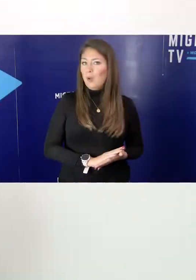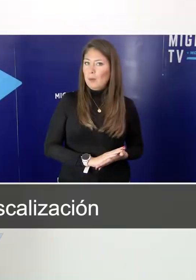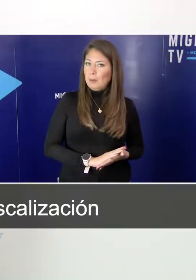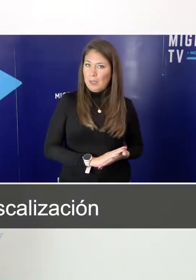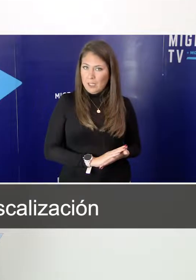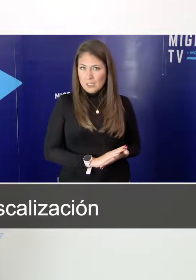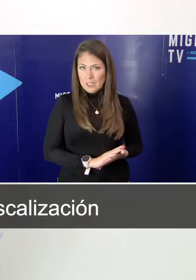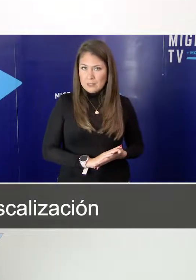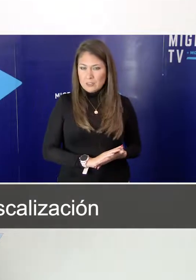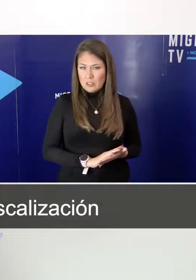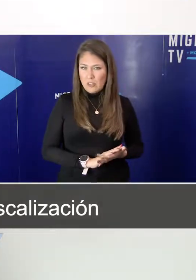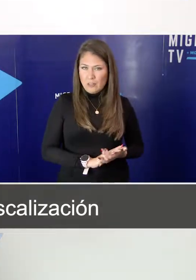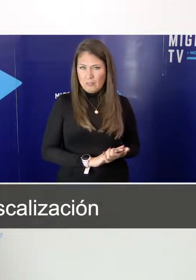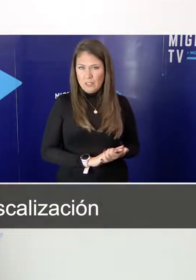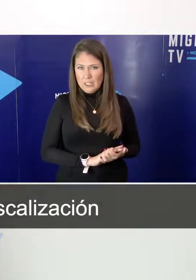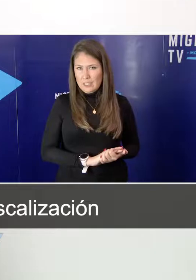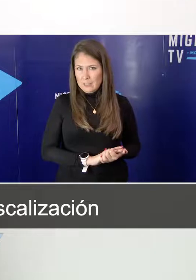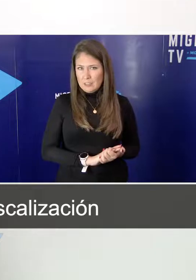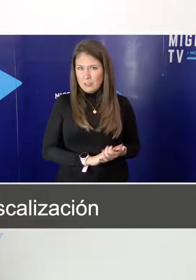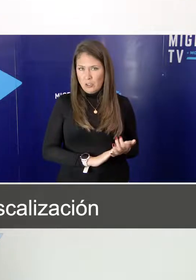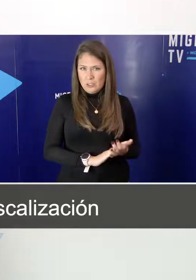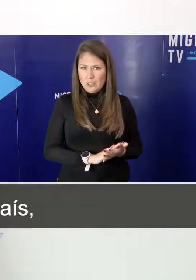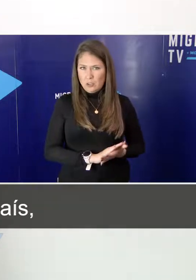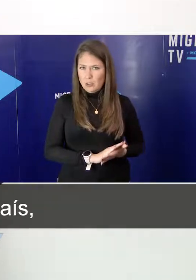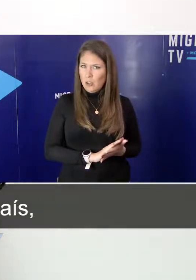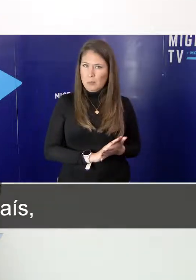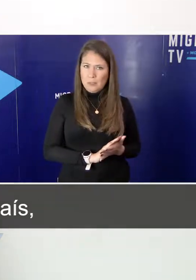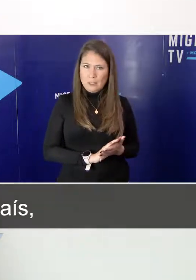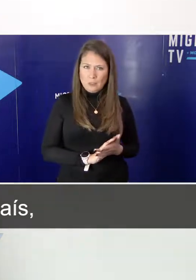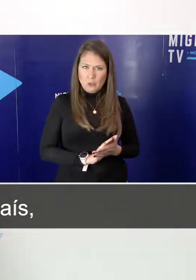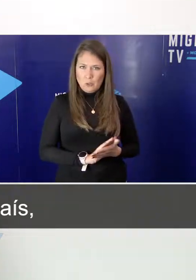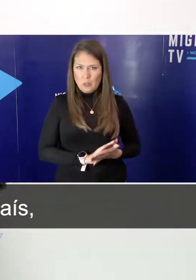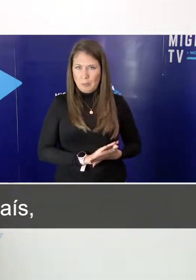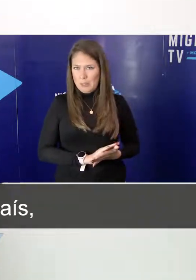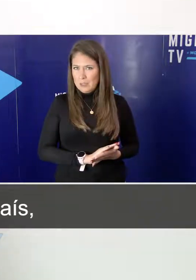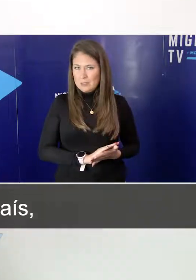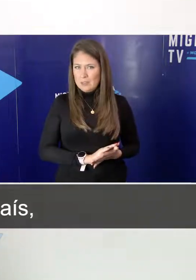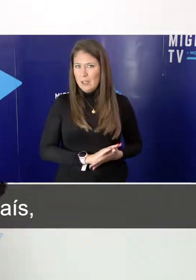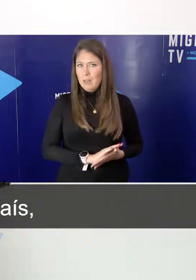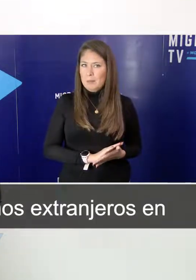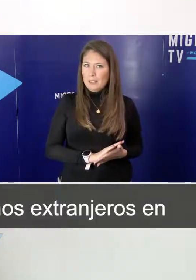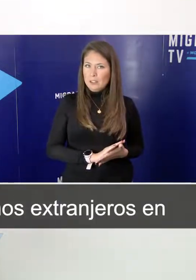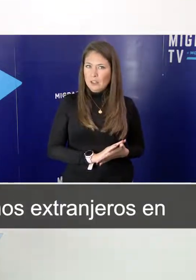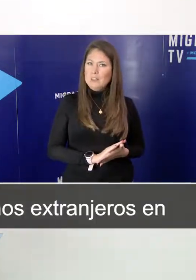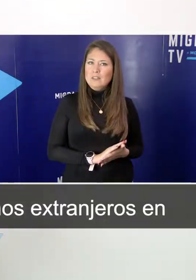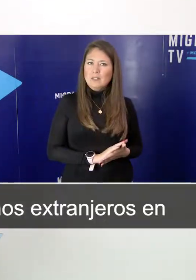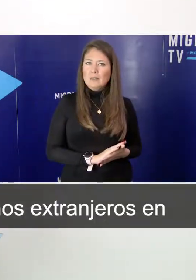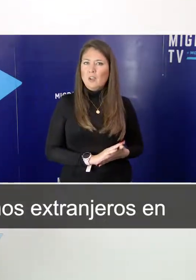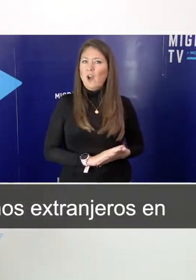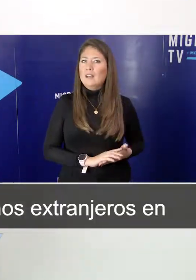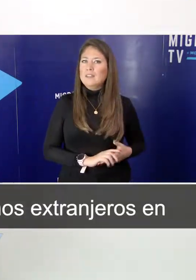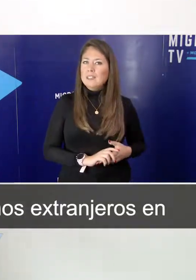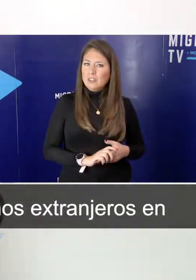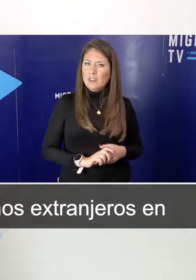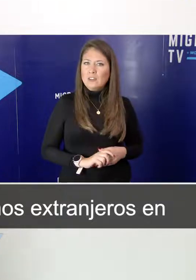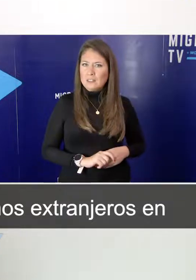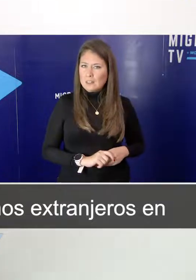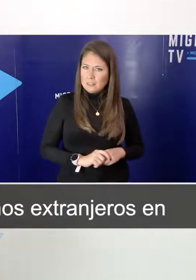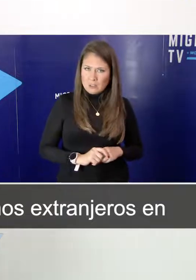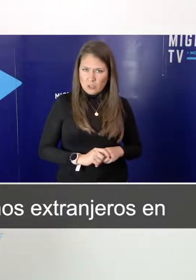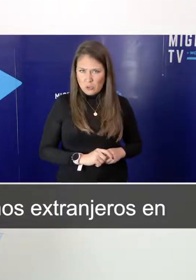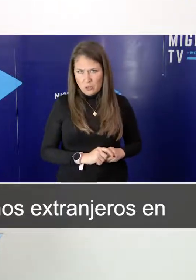Como parte de las acciones de fiscalización y control migratorio en el país, Migraciones intervino a